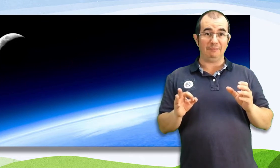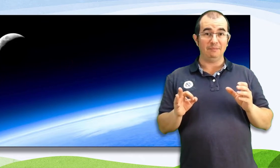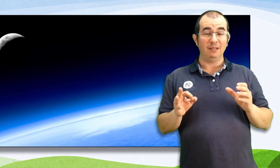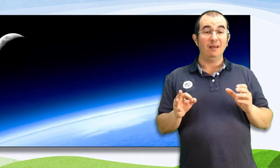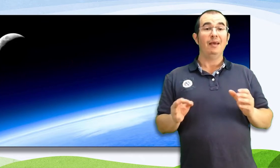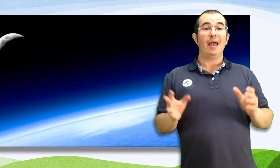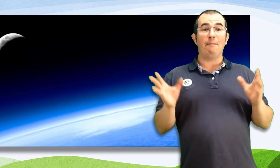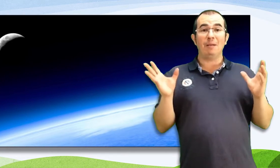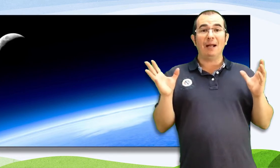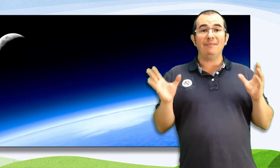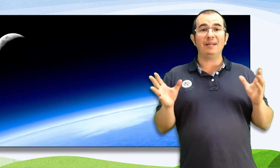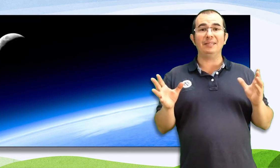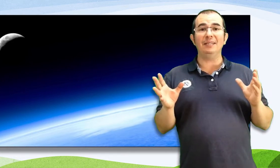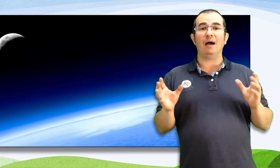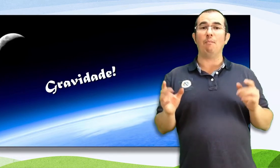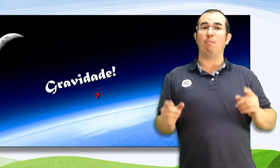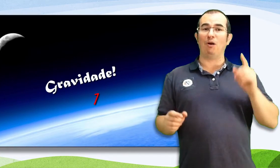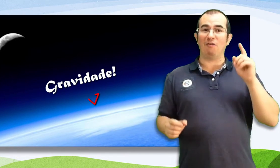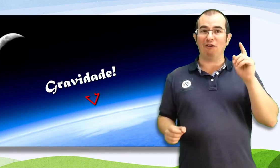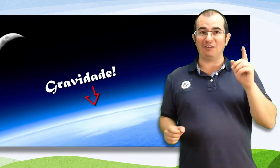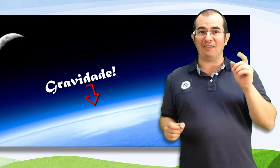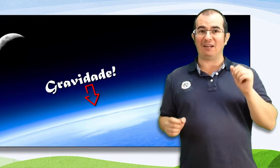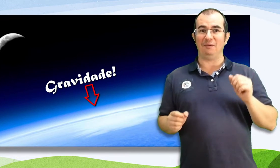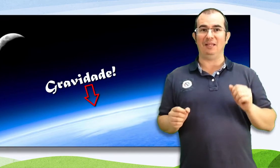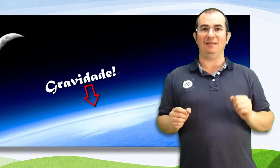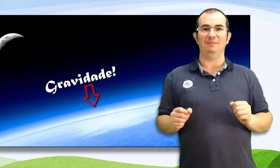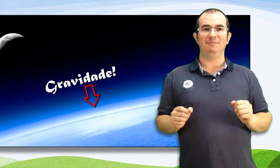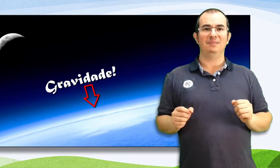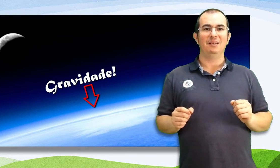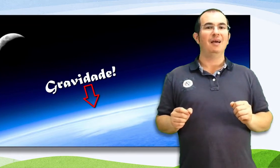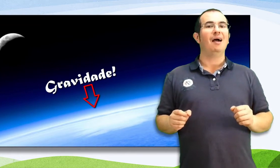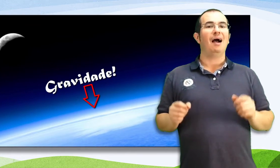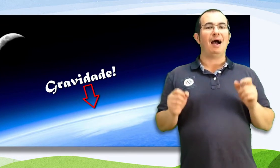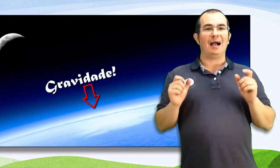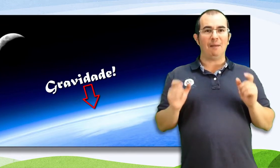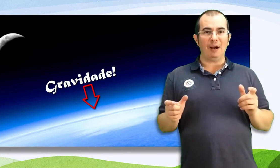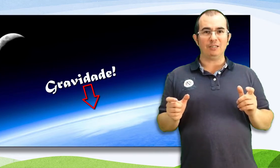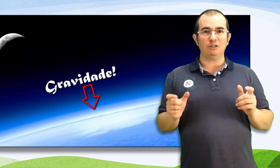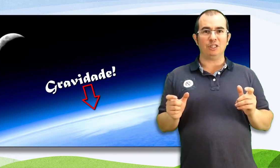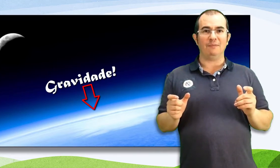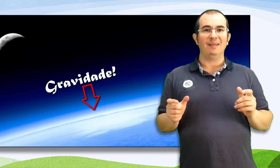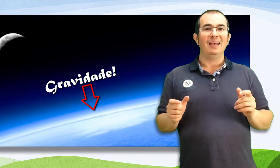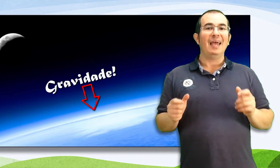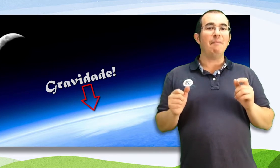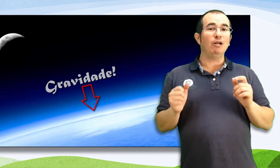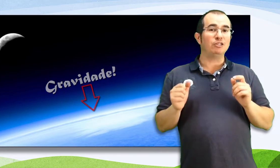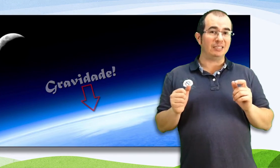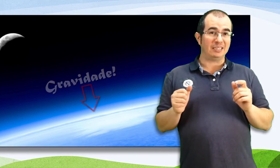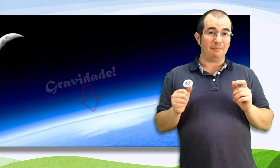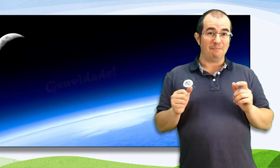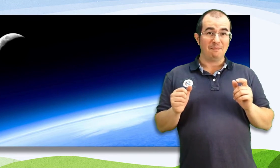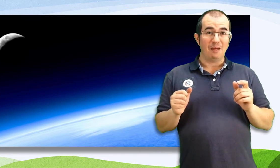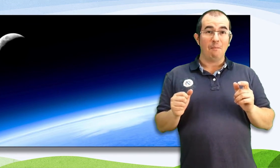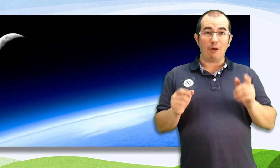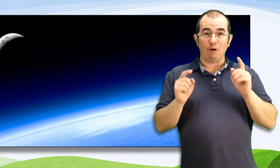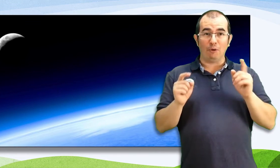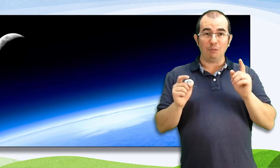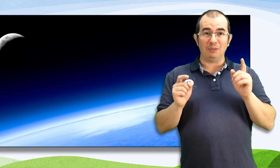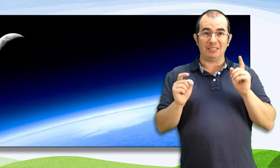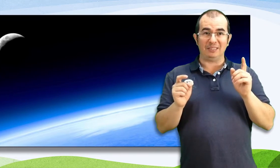E permanece retida pola forza da gravidade A capa gasosa é menos densa Pero non por iso pensedes